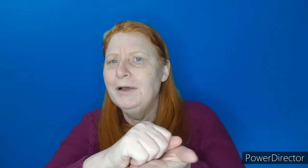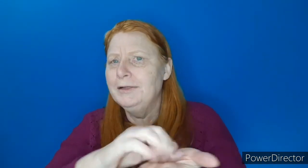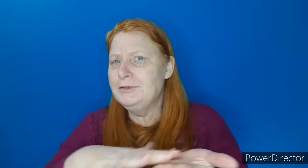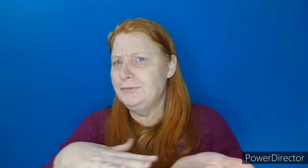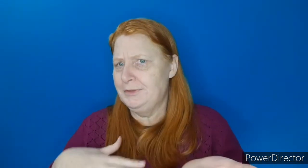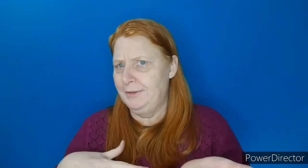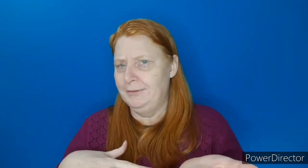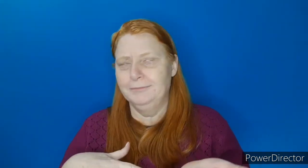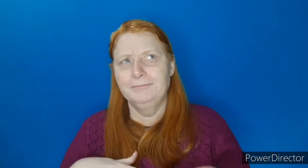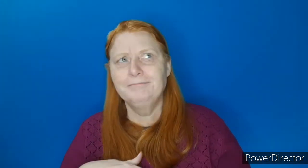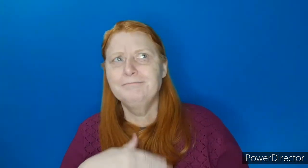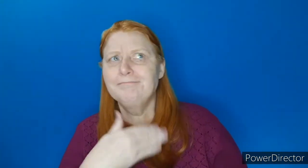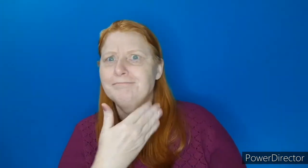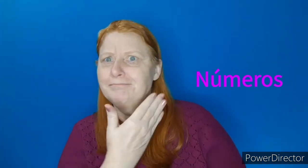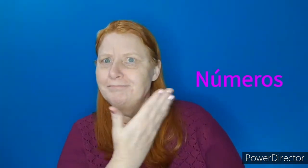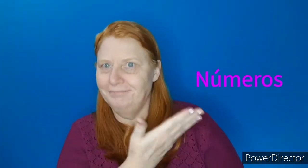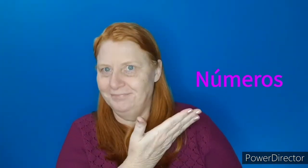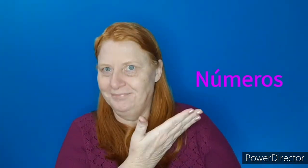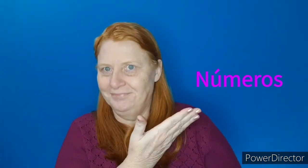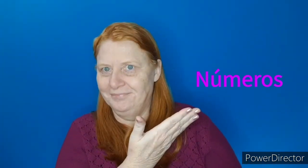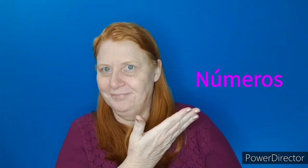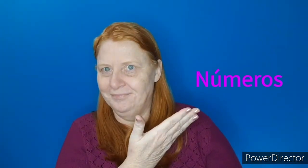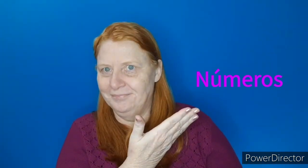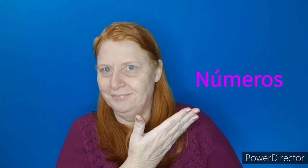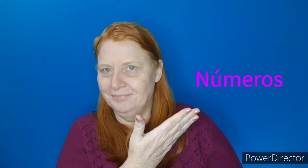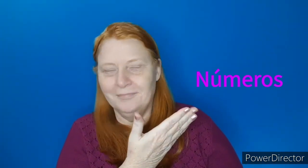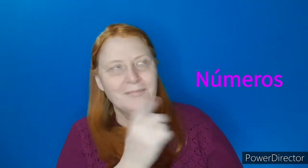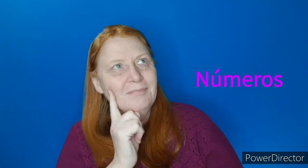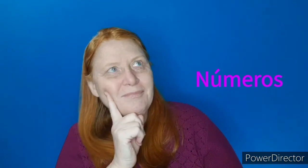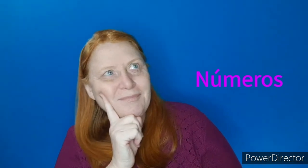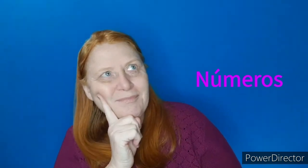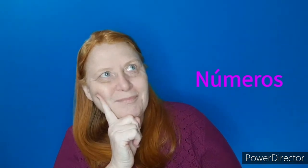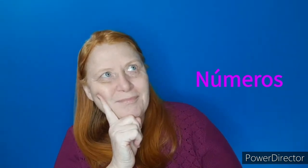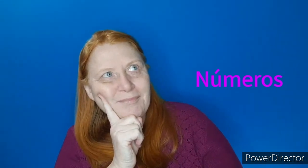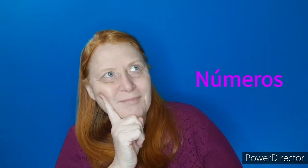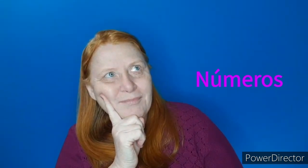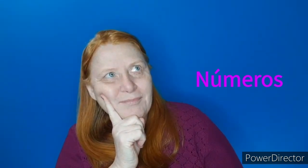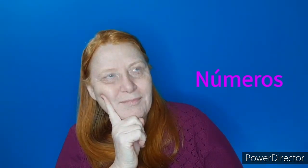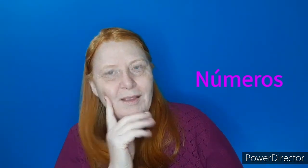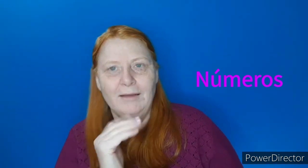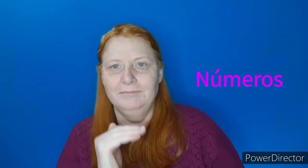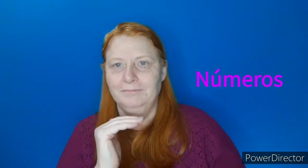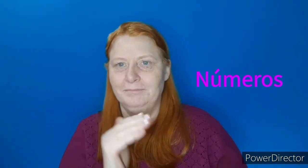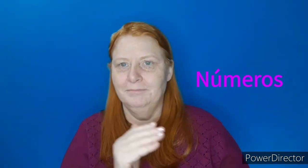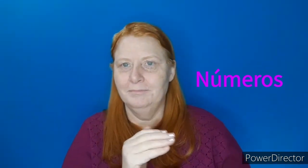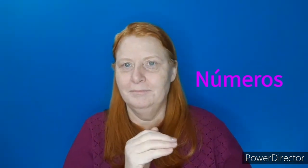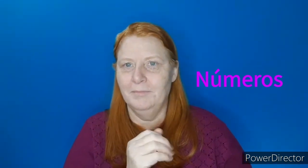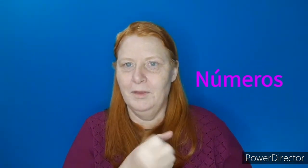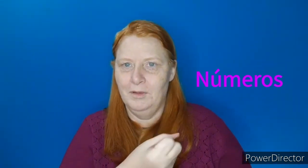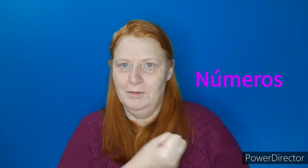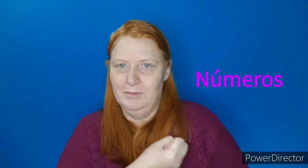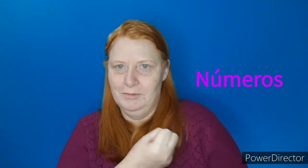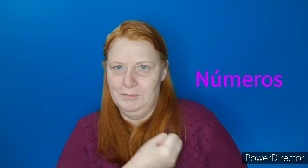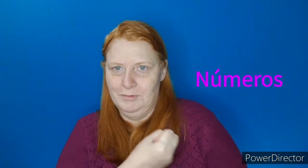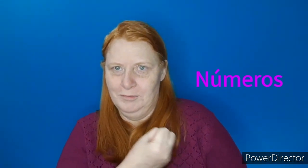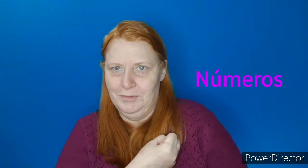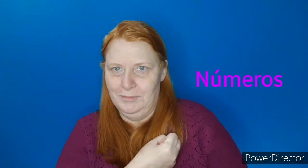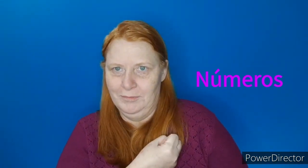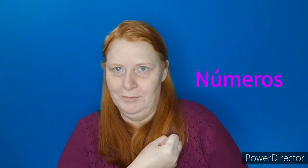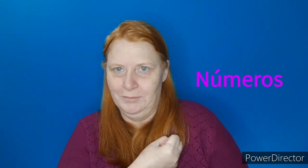Tem uma atividade sobre os números. Hum, como é que vai acontecer? Os números